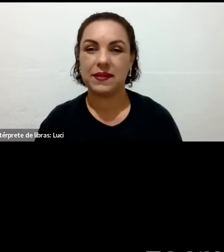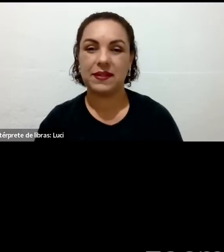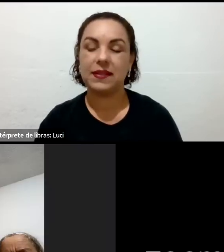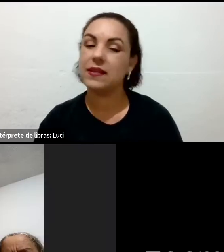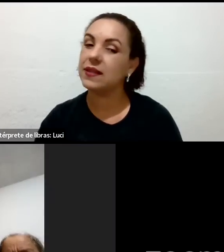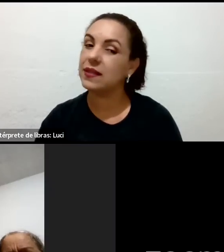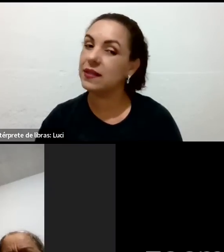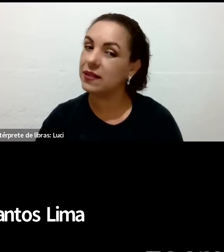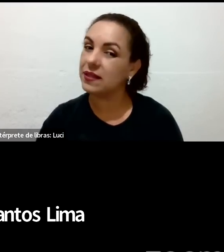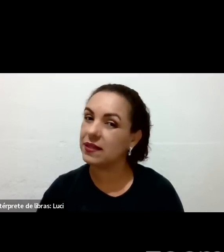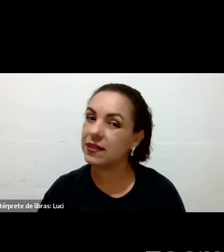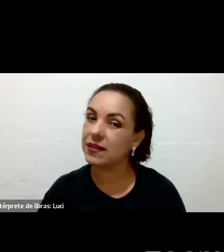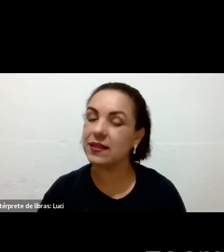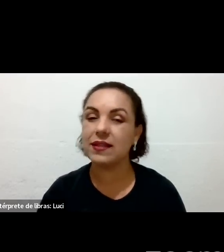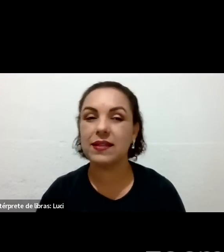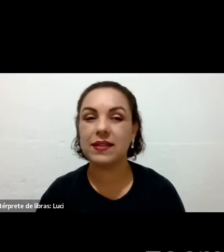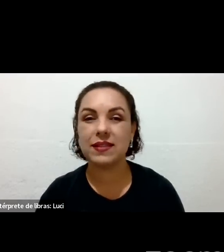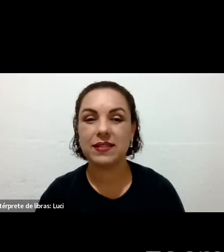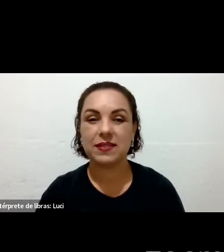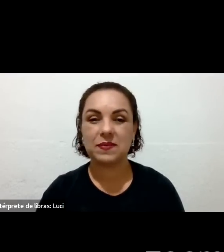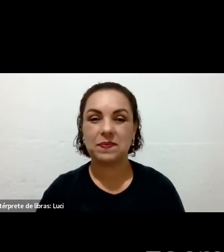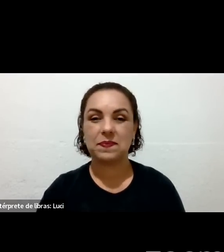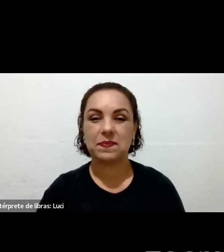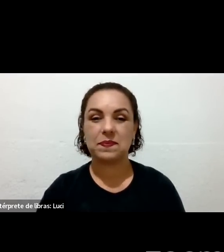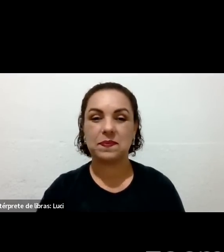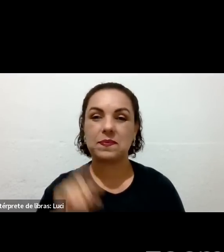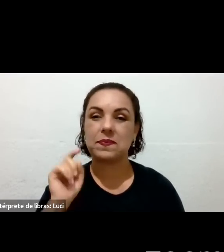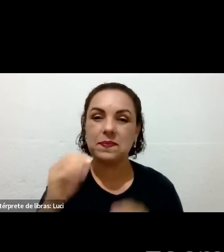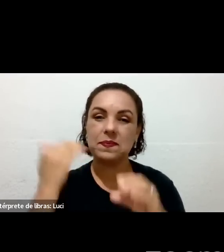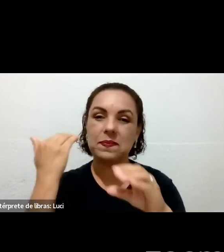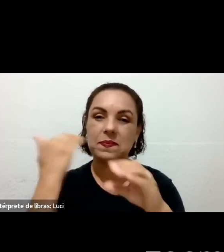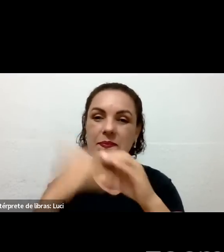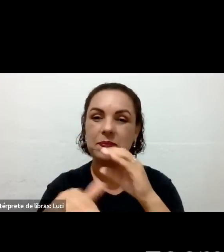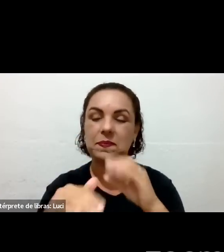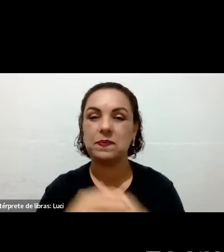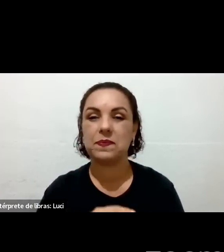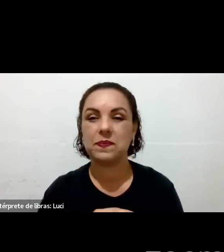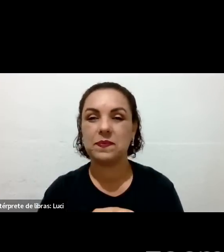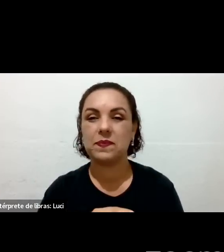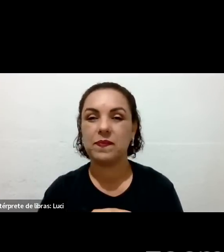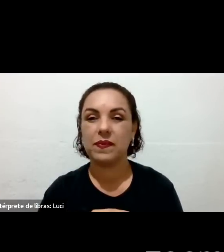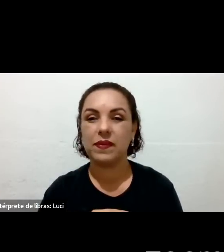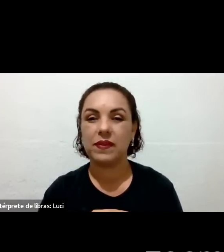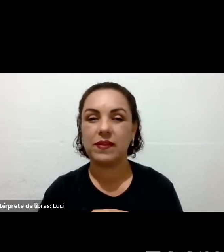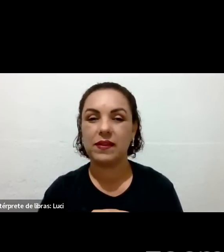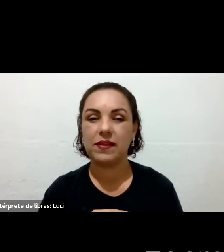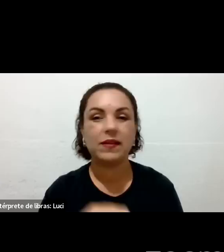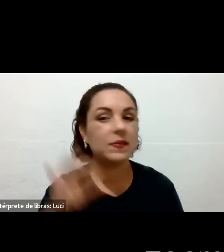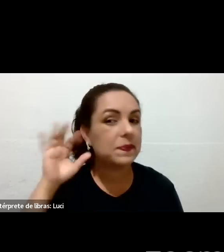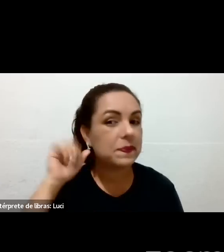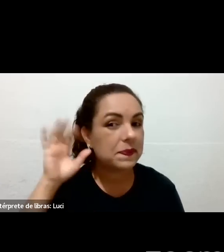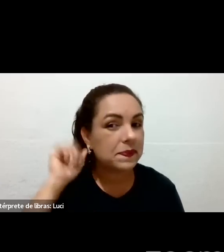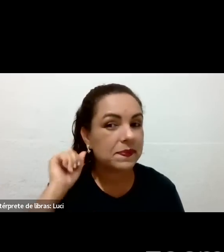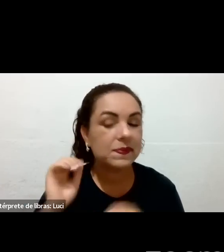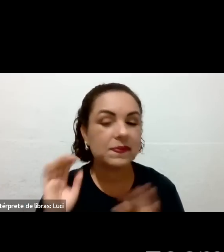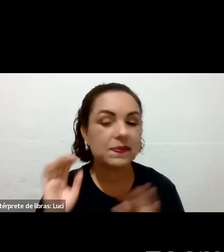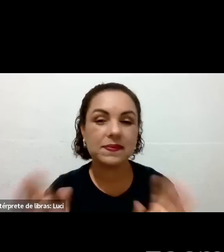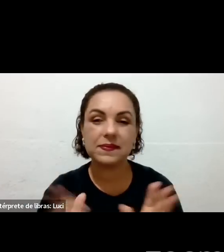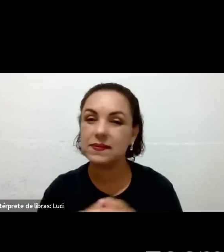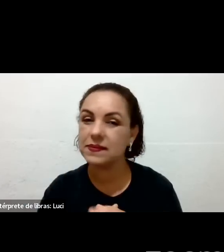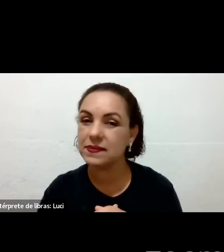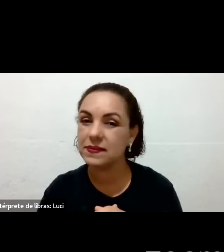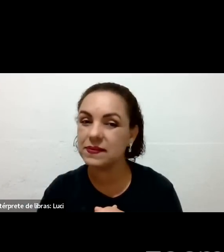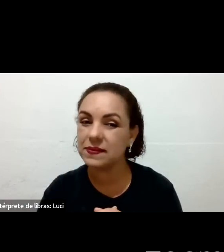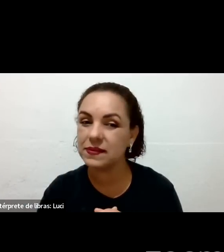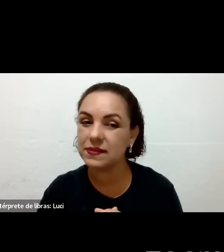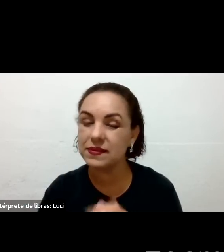Vou mandar uma mensagenzinha aí pra... Aí pronto. Estou te ouvindo. Então, é a